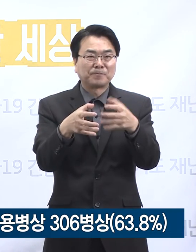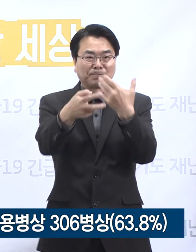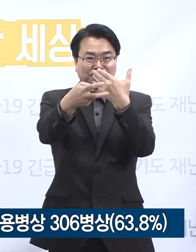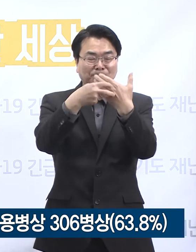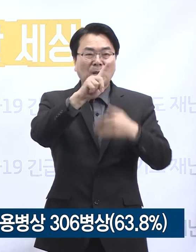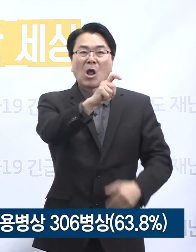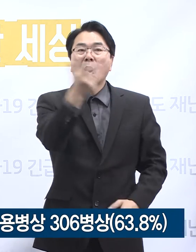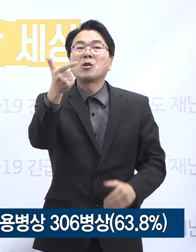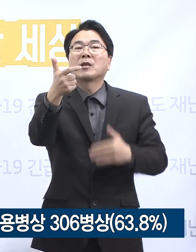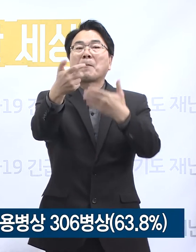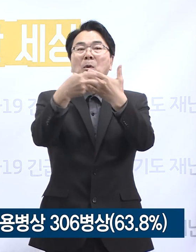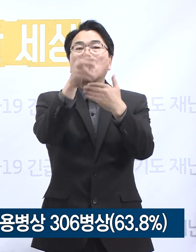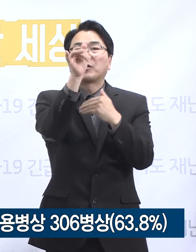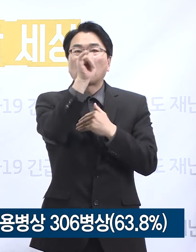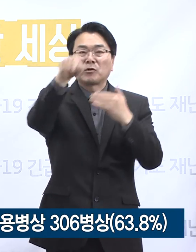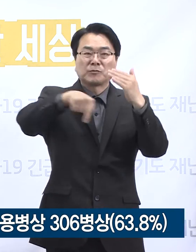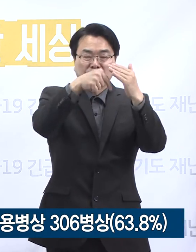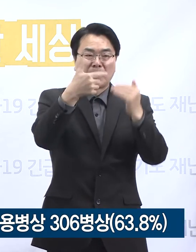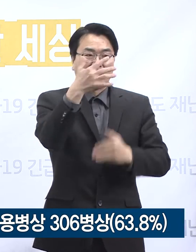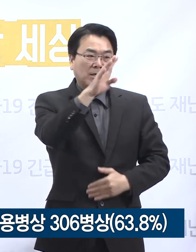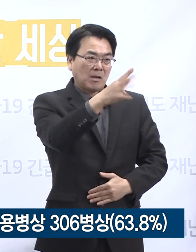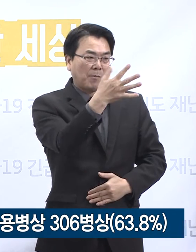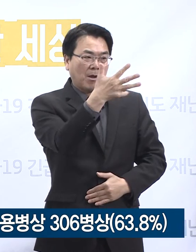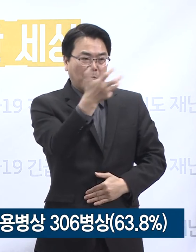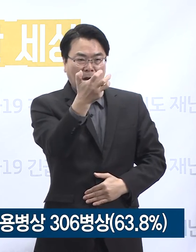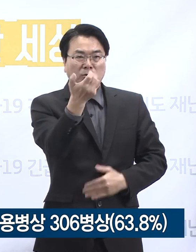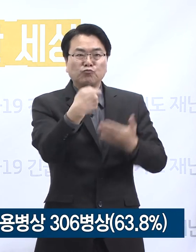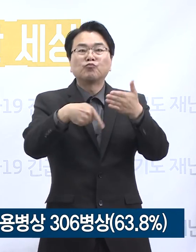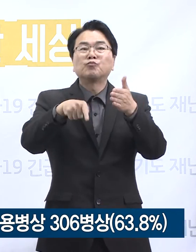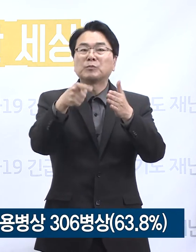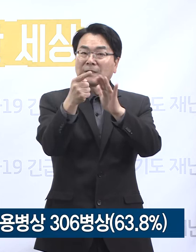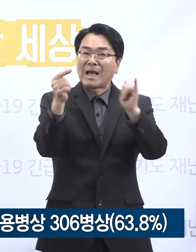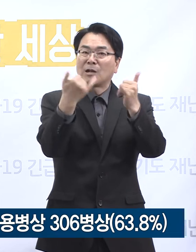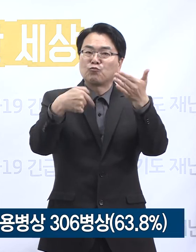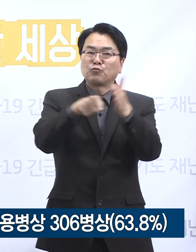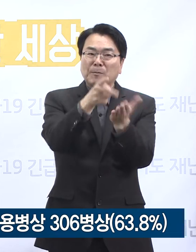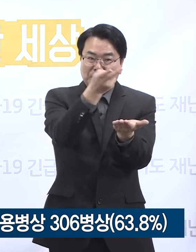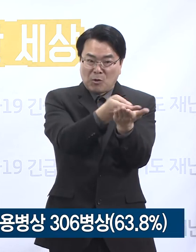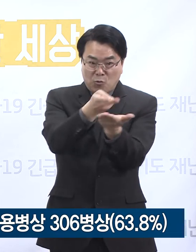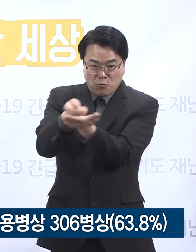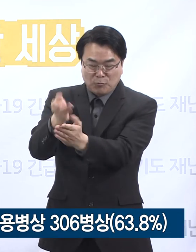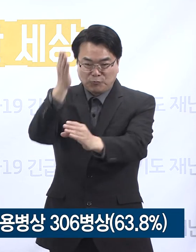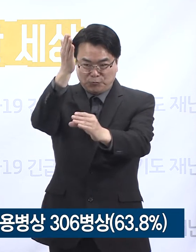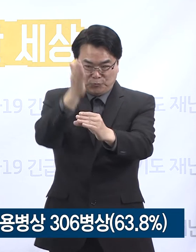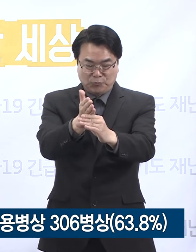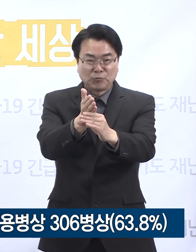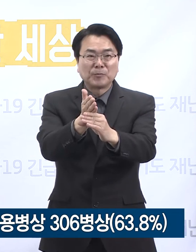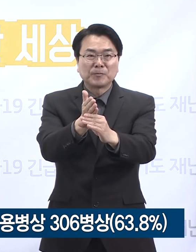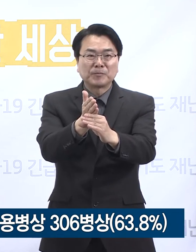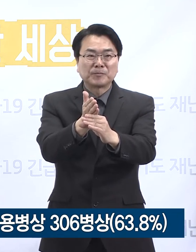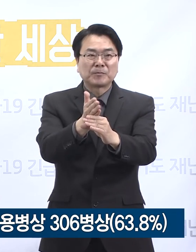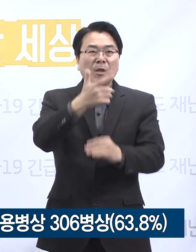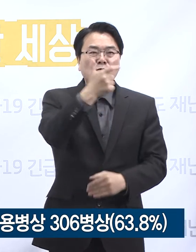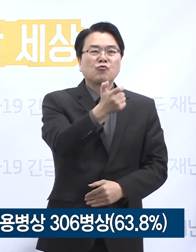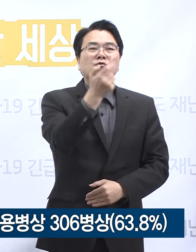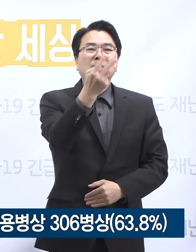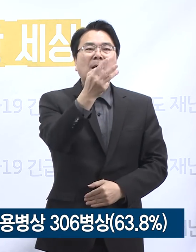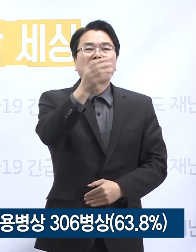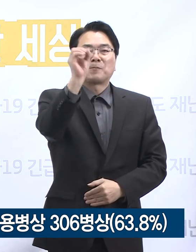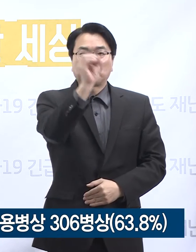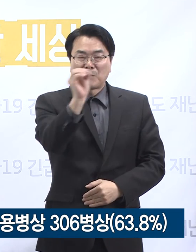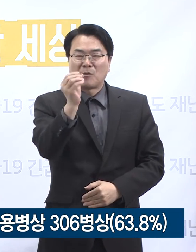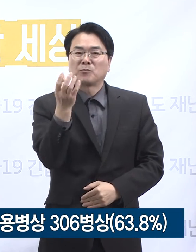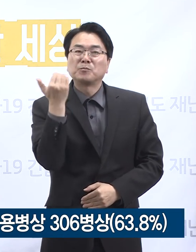16개 병원에 480개의 확진자 치료병상을 확보하고 있으며 현재 사용 중인 병상은 63.8